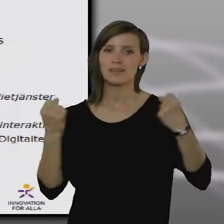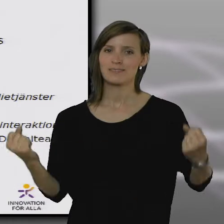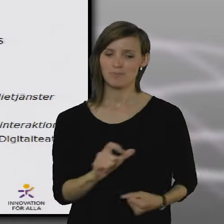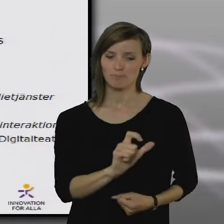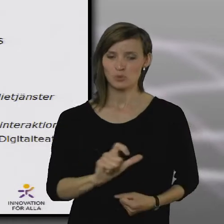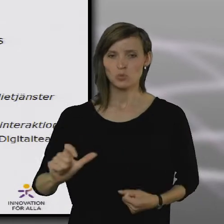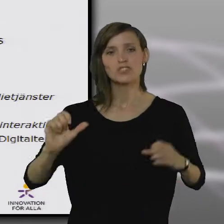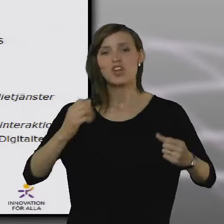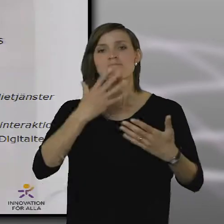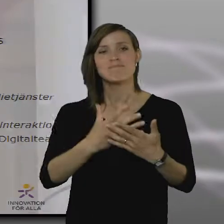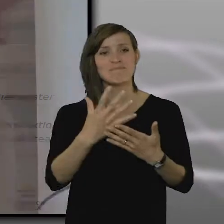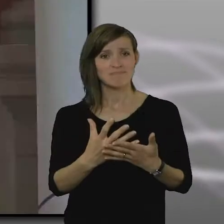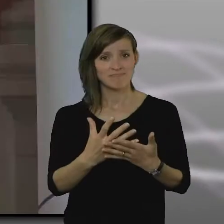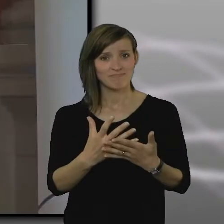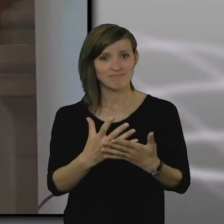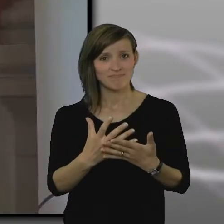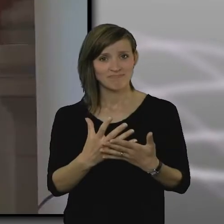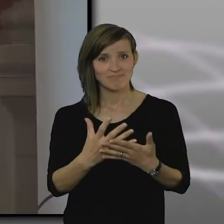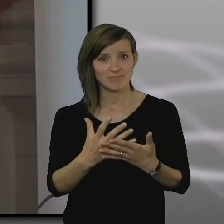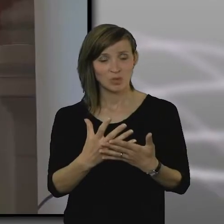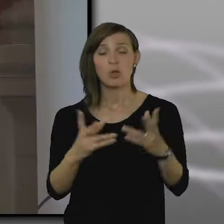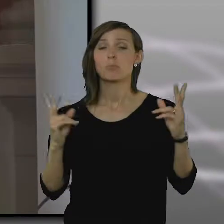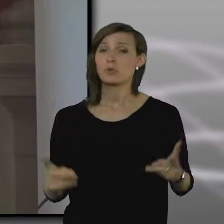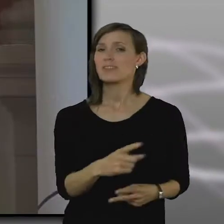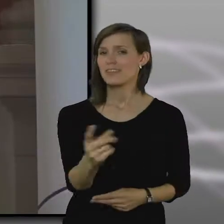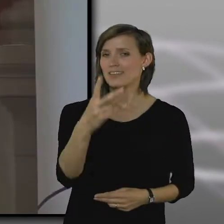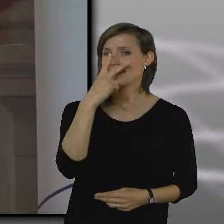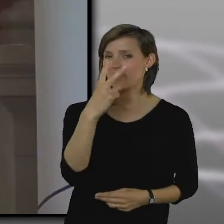Och också möta alla vinnarna i de olika projekten.